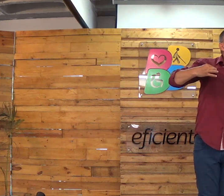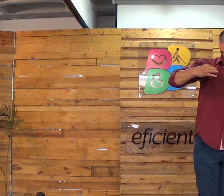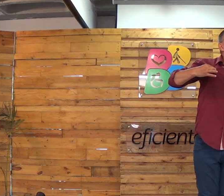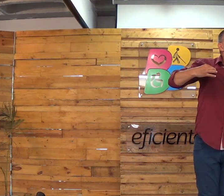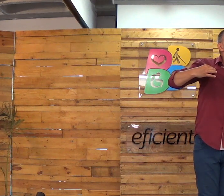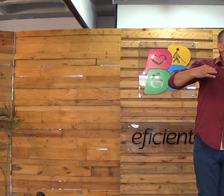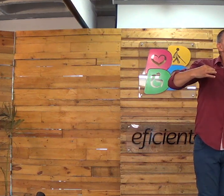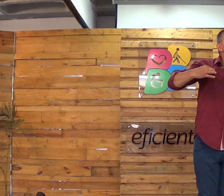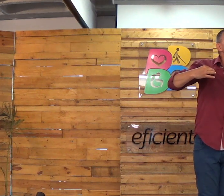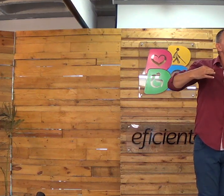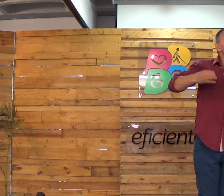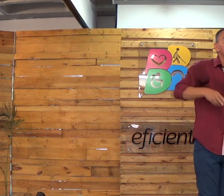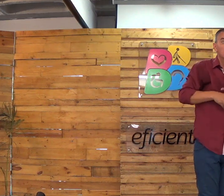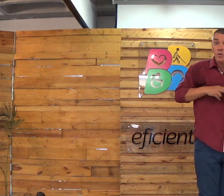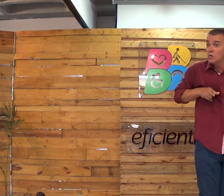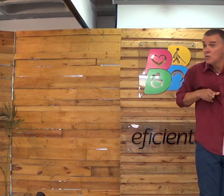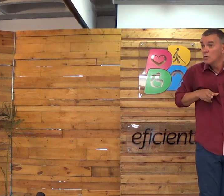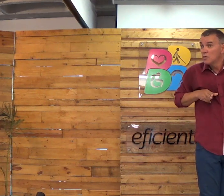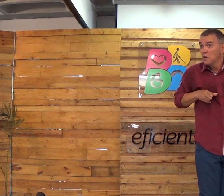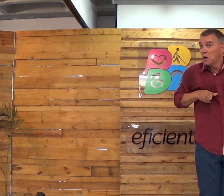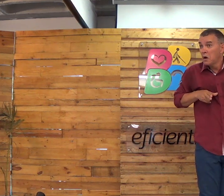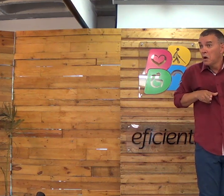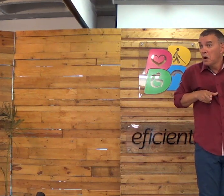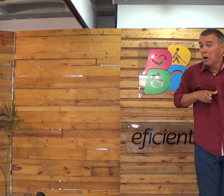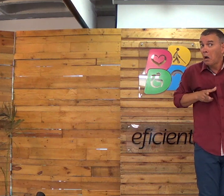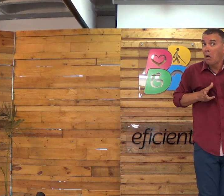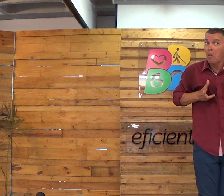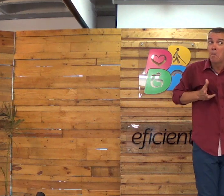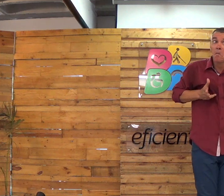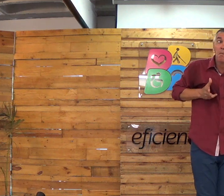Você tem usado as estes brancas ou você anda despido?